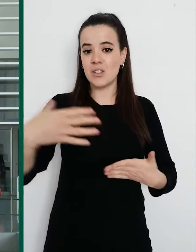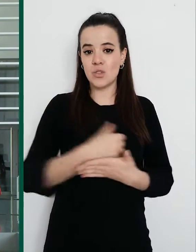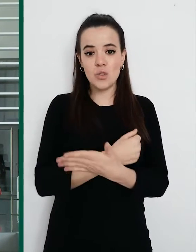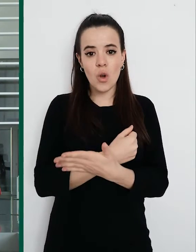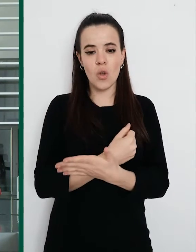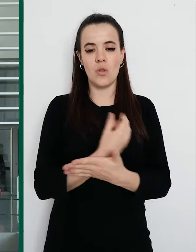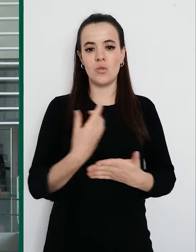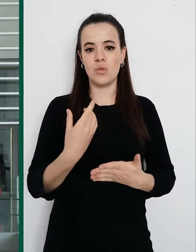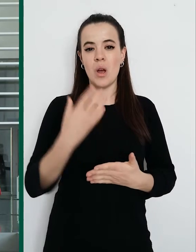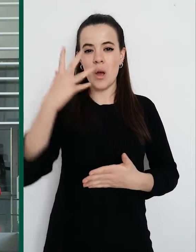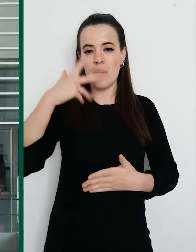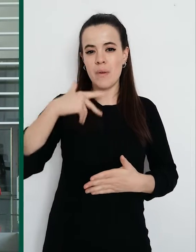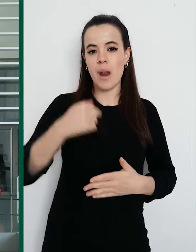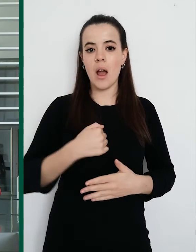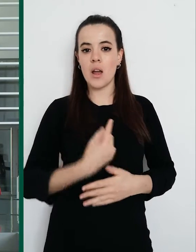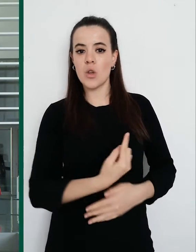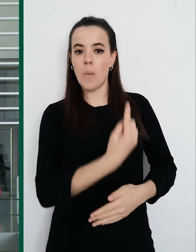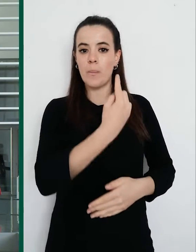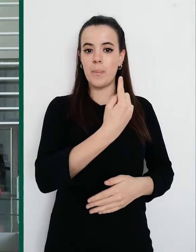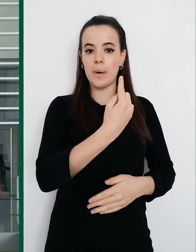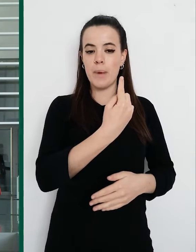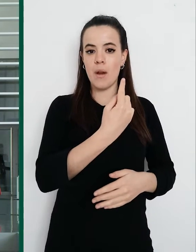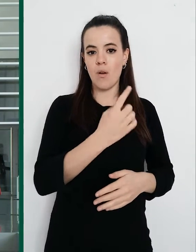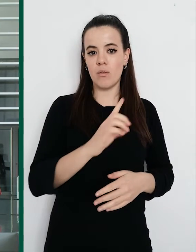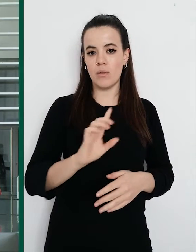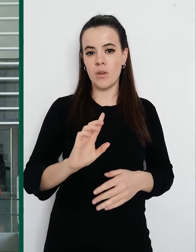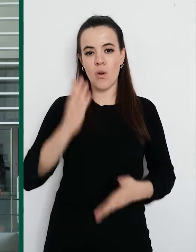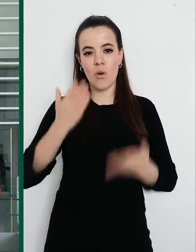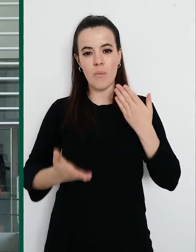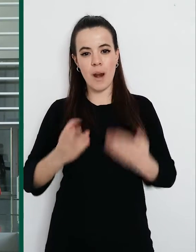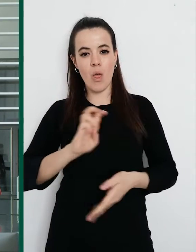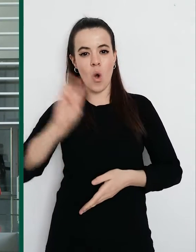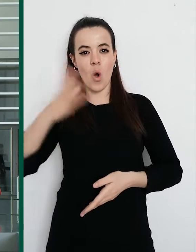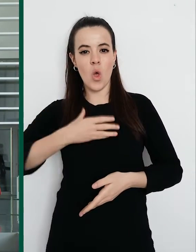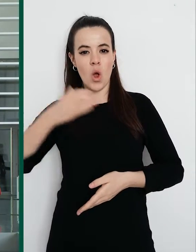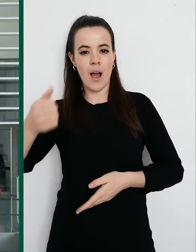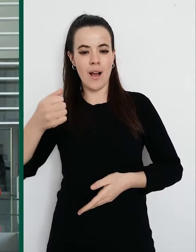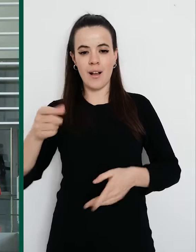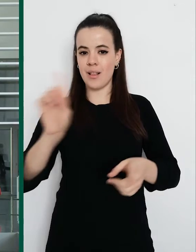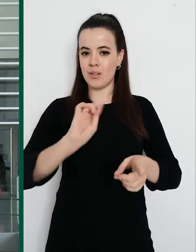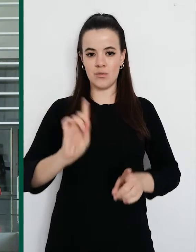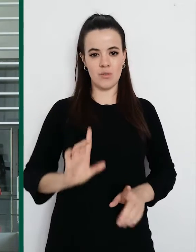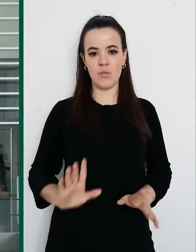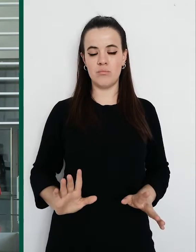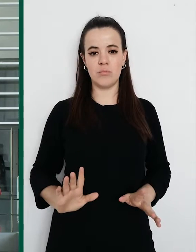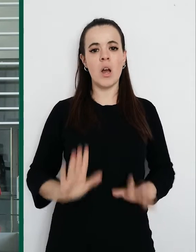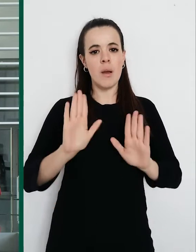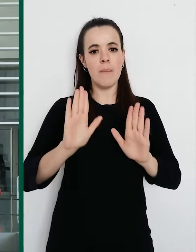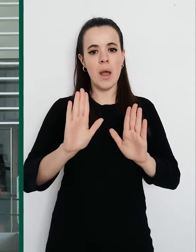respecto de otros alcaldes, no, pero que cada paso que den lo van a dar firme para que no haya una marcha atrás. Para ello